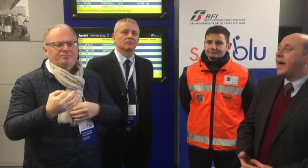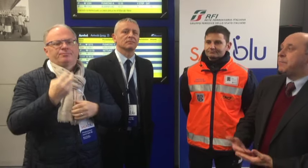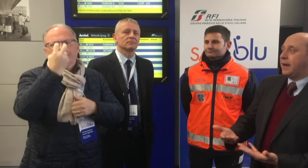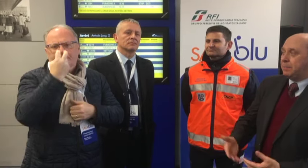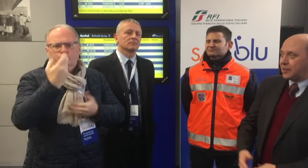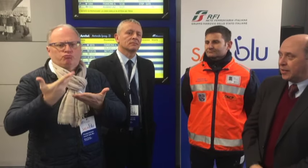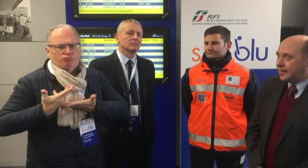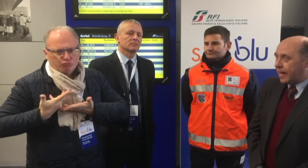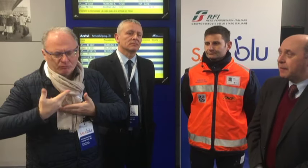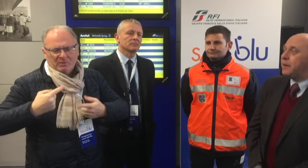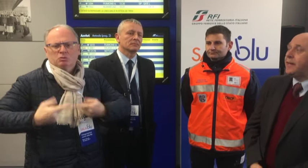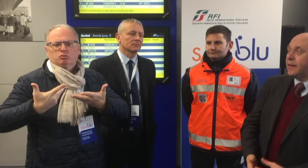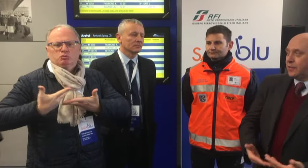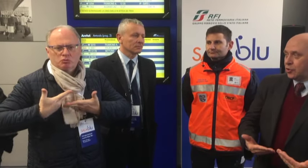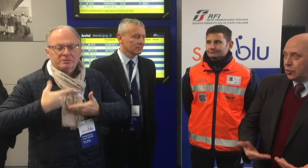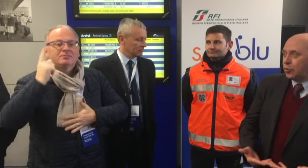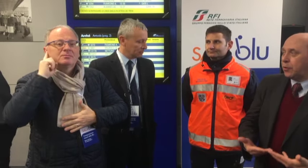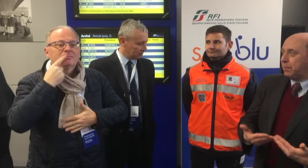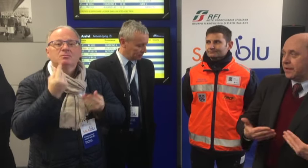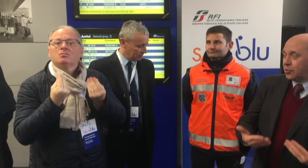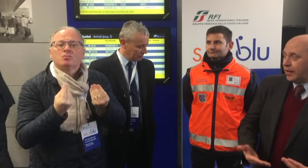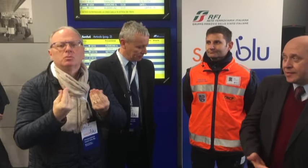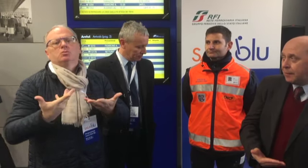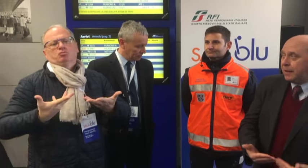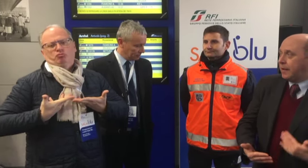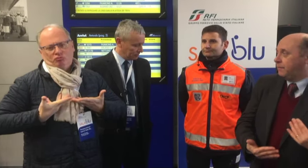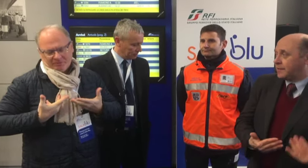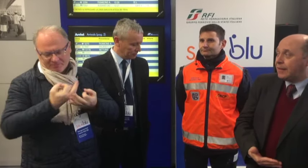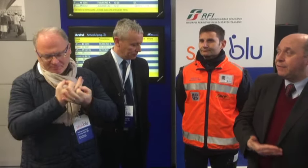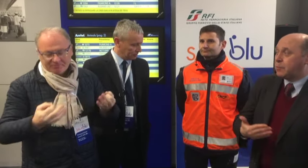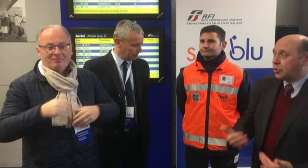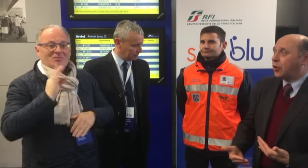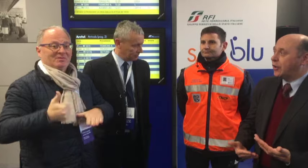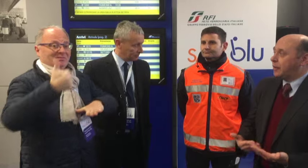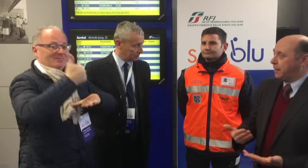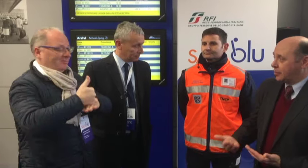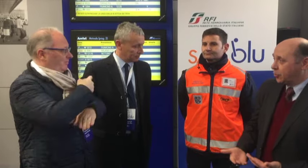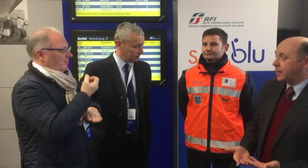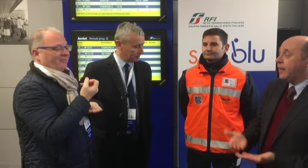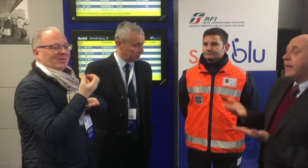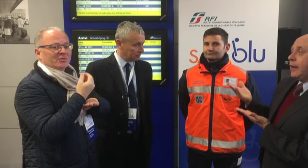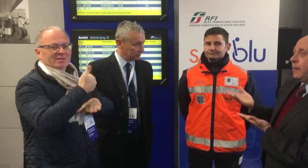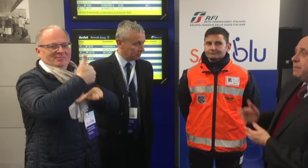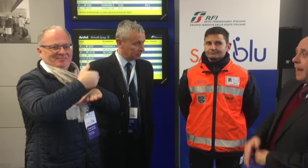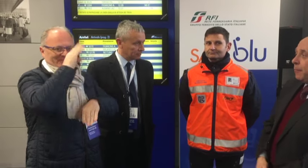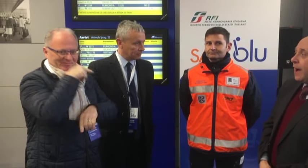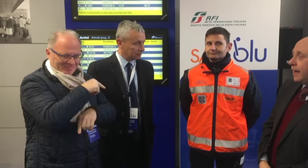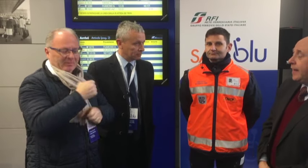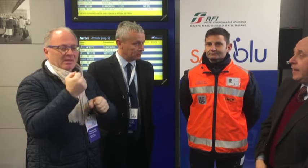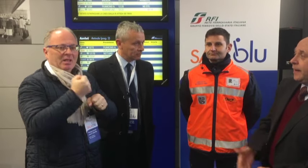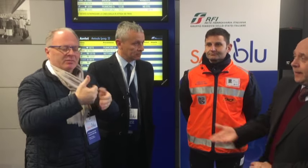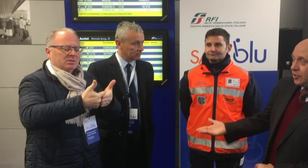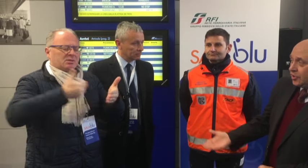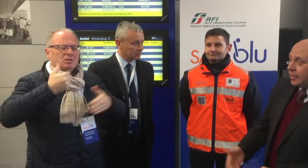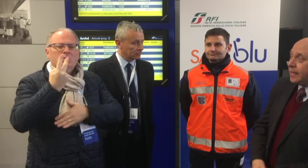accessibilità per le persone disabili, ci sono persone disabili visive, motorie, pericordi e qui abbiamo